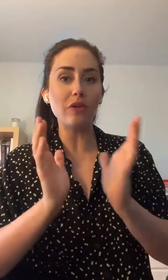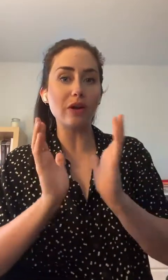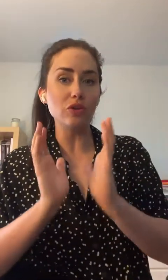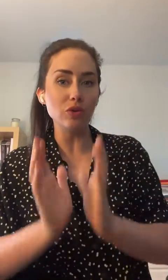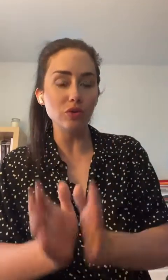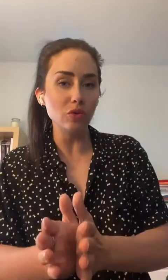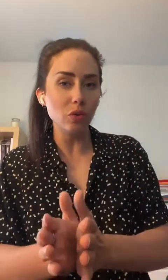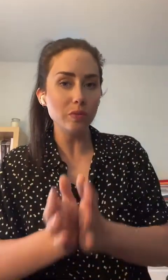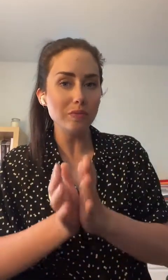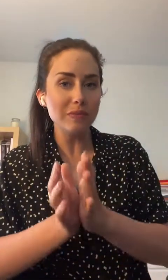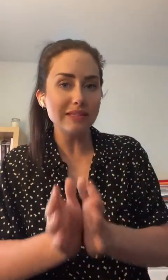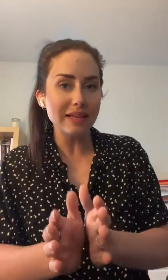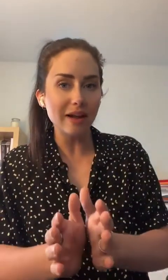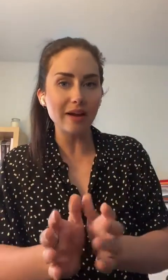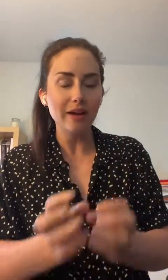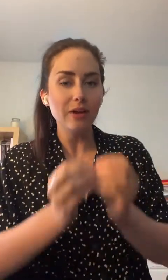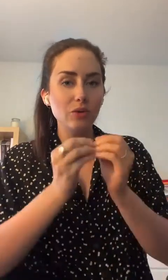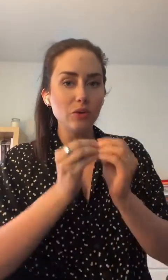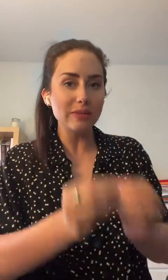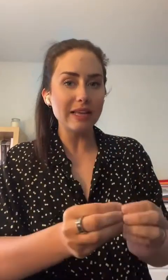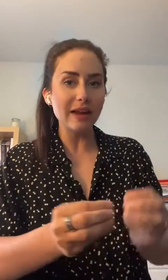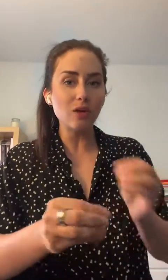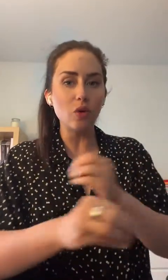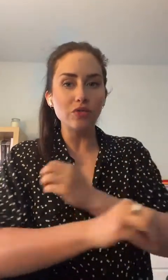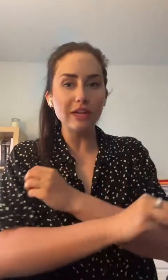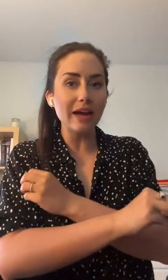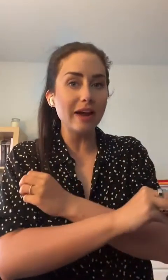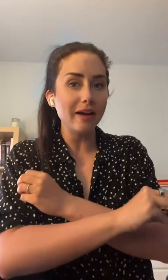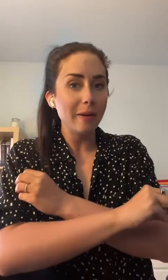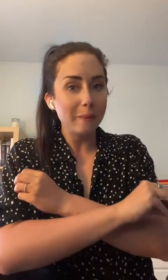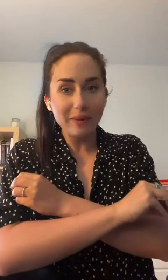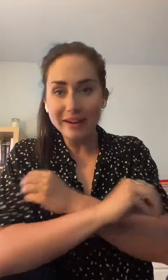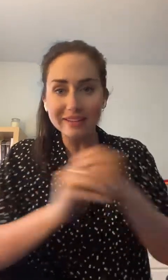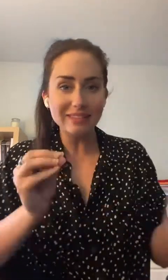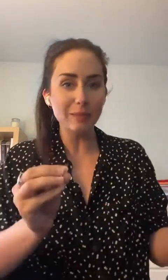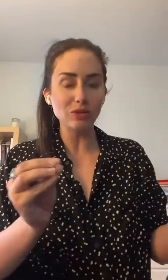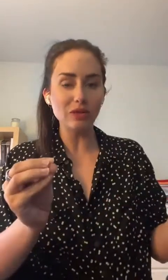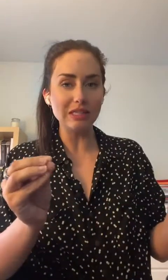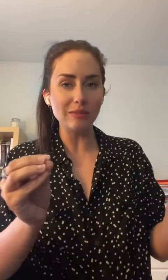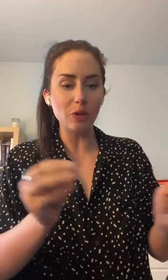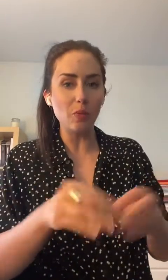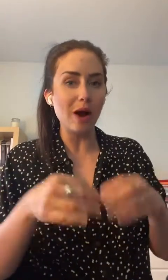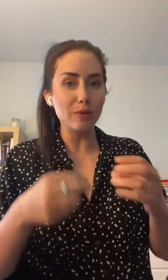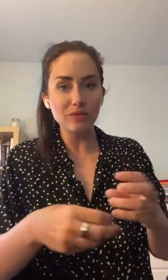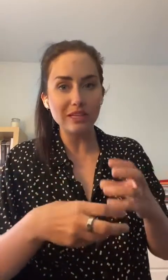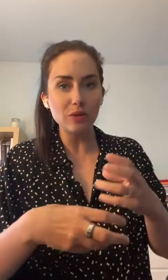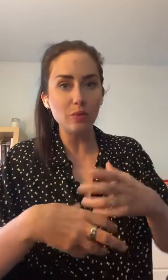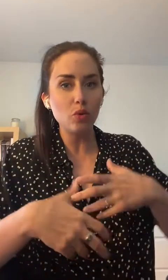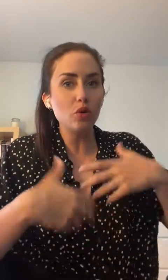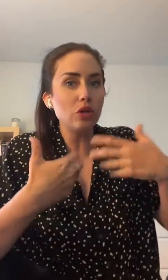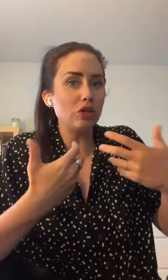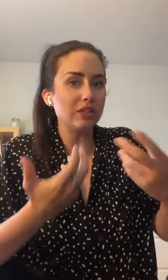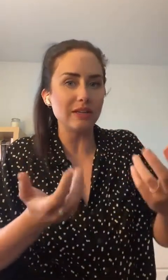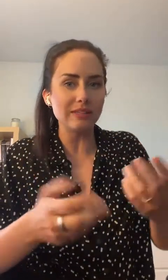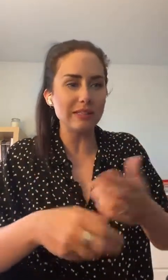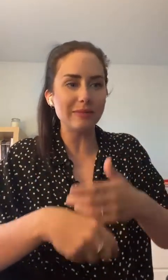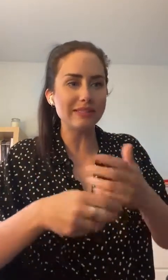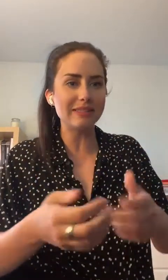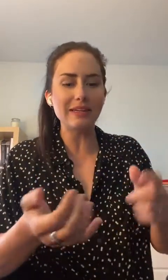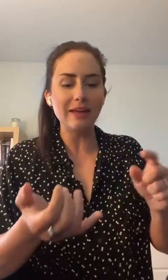vers une eau micellaire. Une eau micellaire convient à pratiquement tous les types de peau, à moins que vous ayez une peau ultra sensible, style